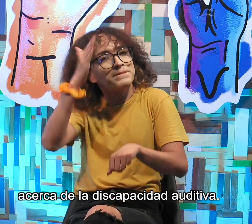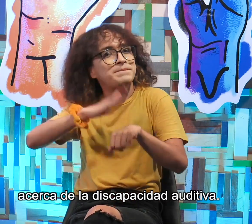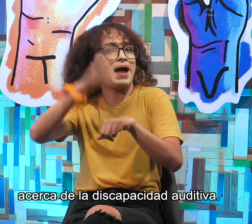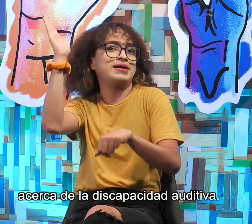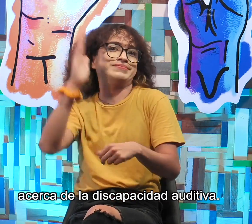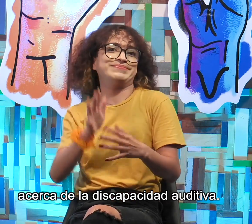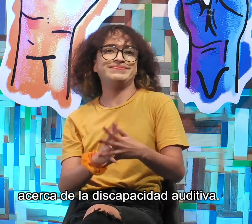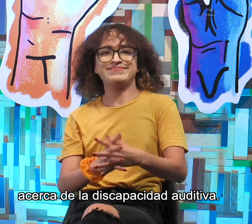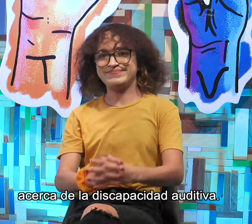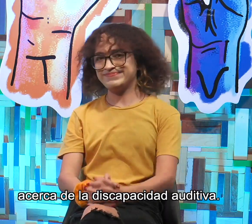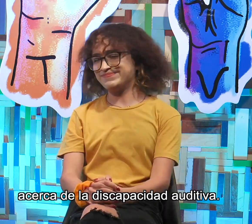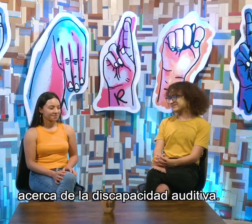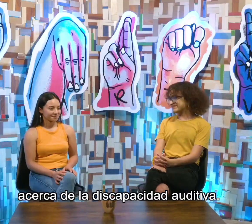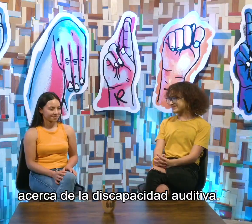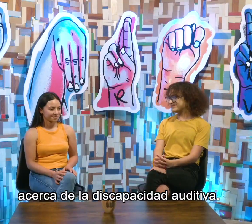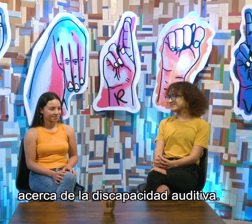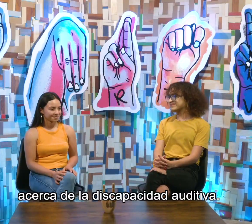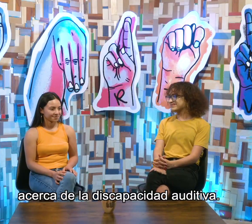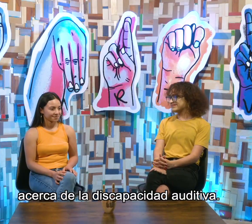discapacidad auditiva.